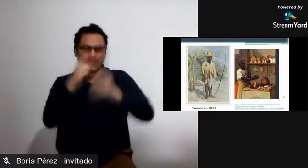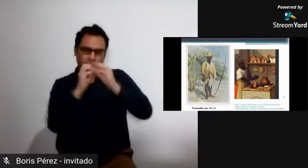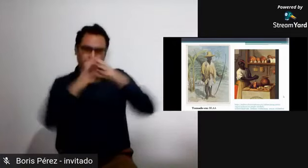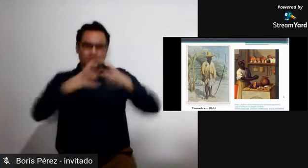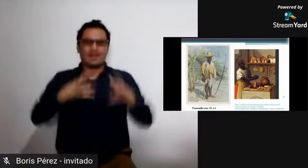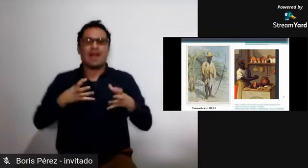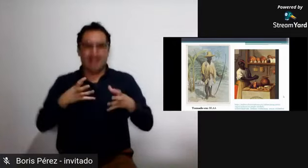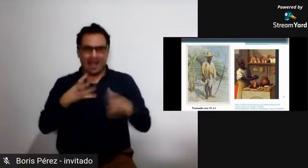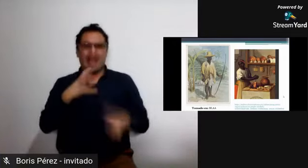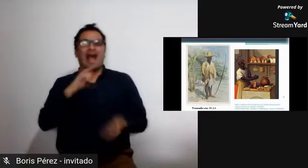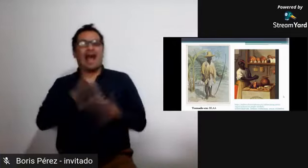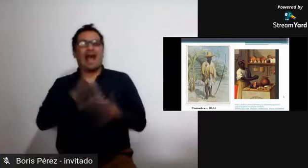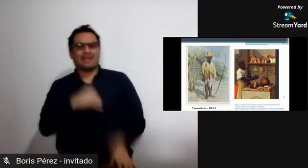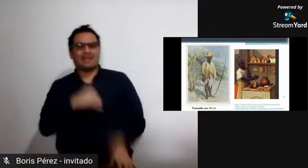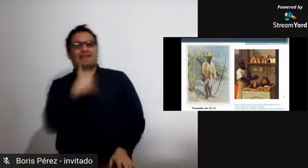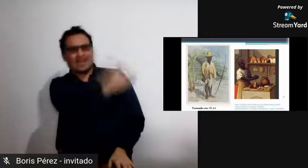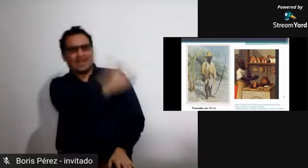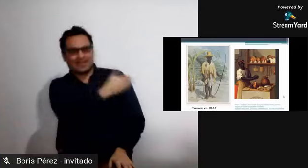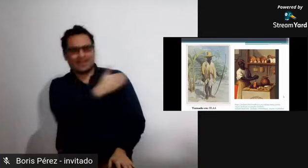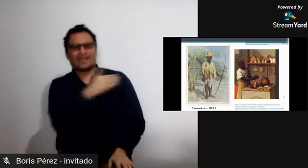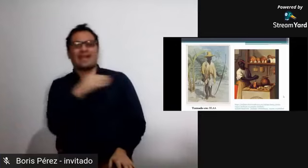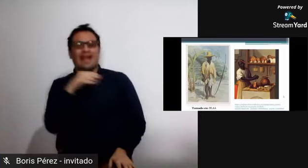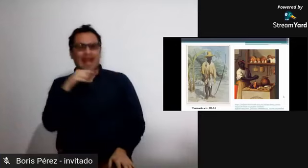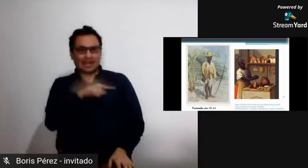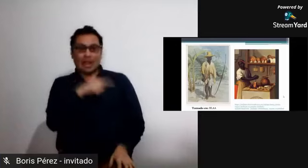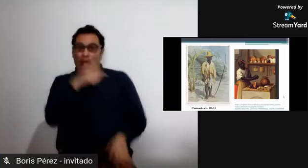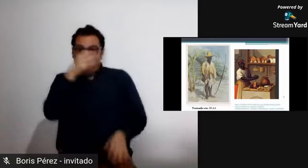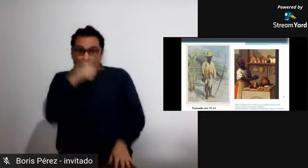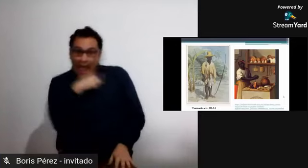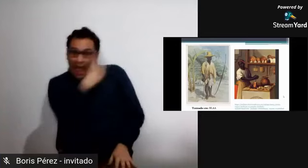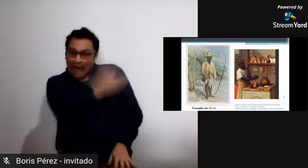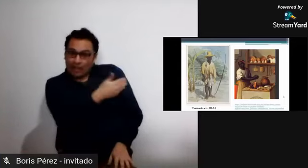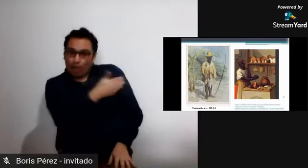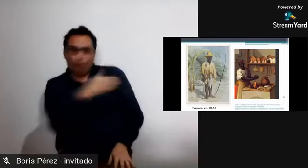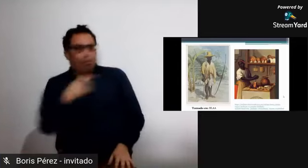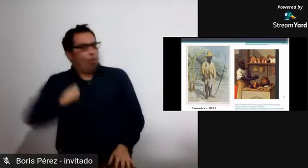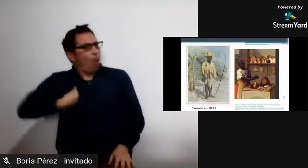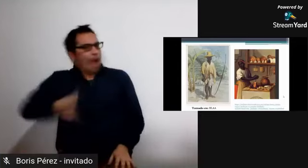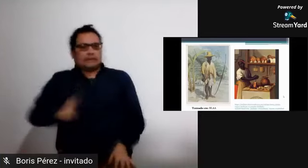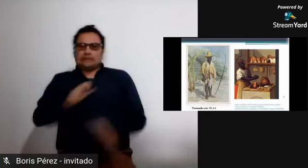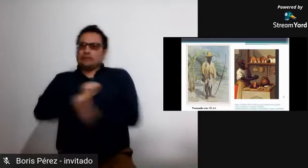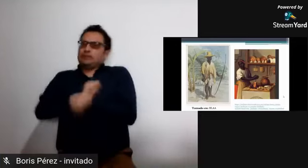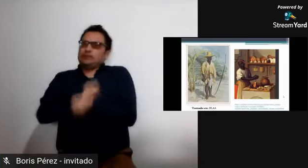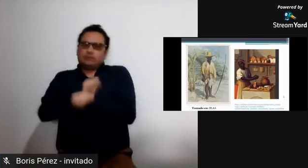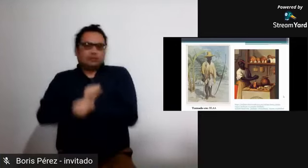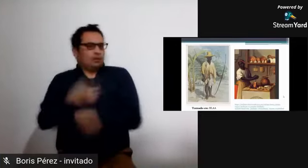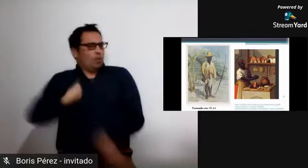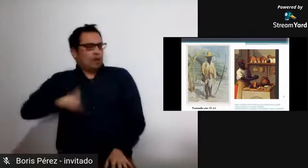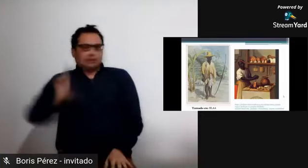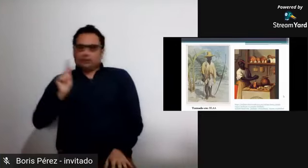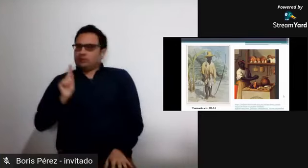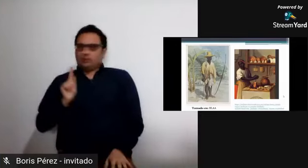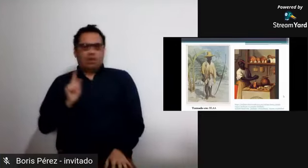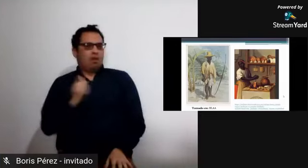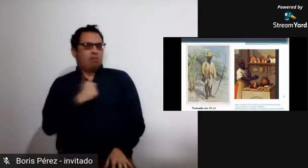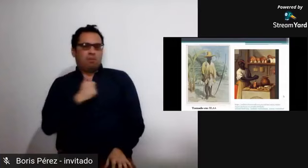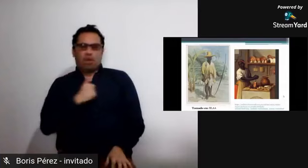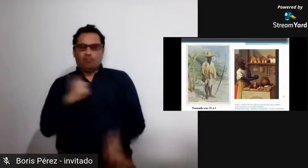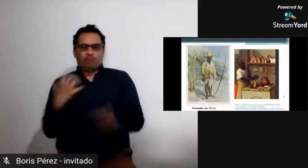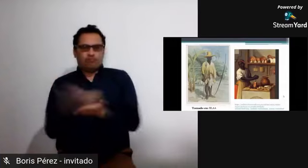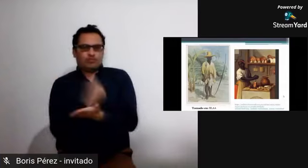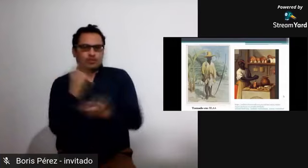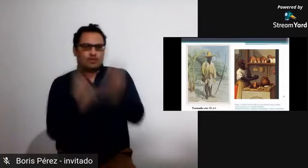elaboraban y el trabajo en la madera entonces eso lo vemos en la imagen que está continuo al